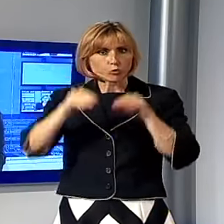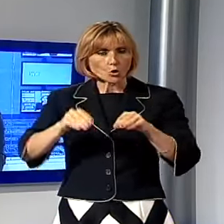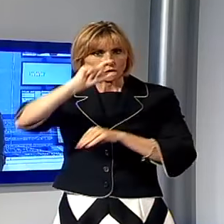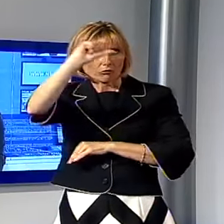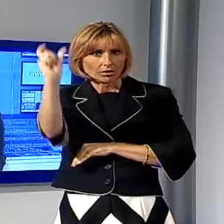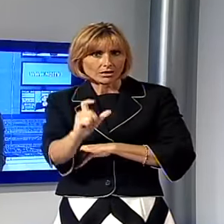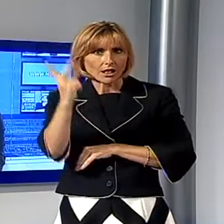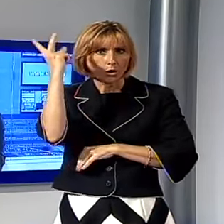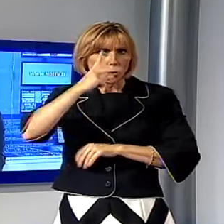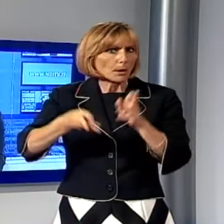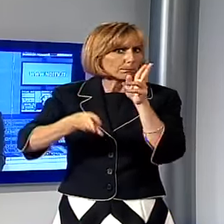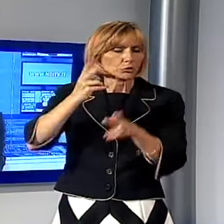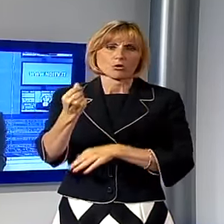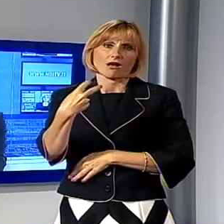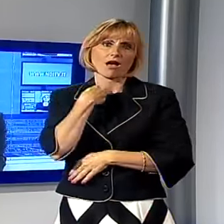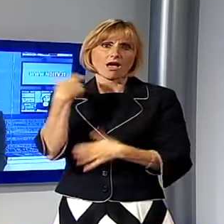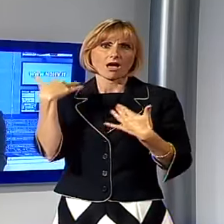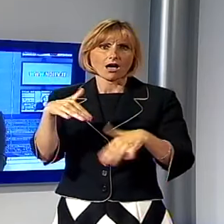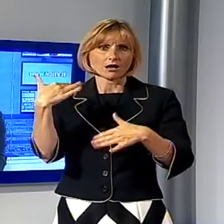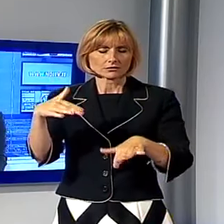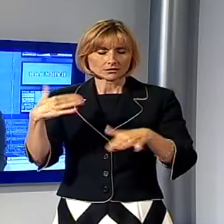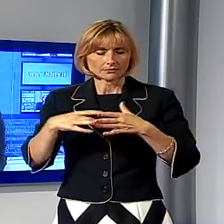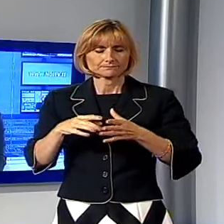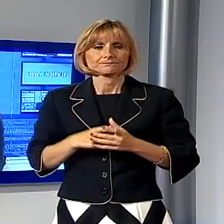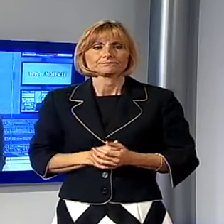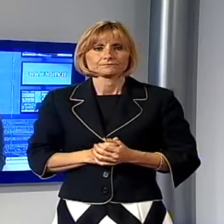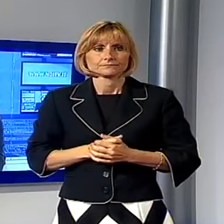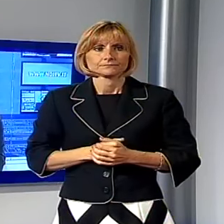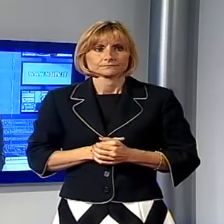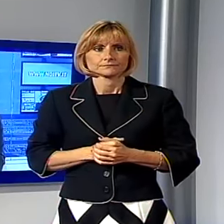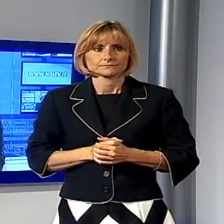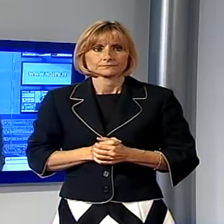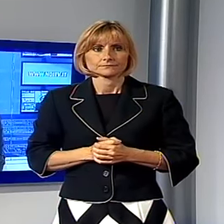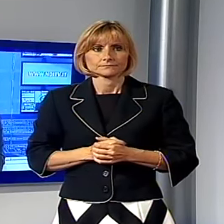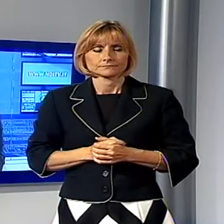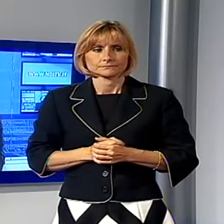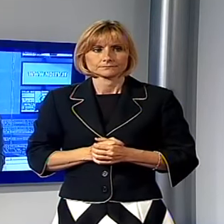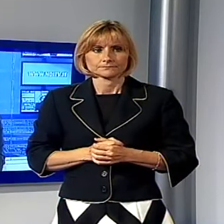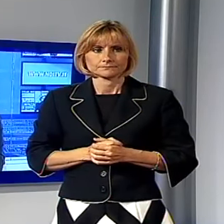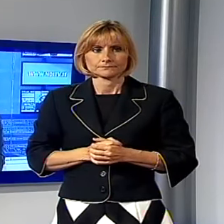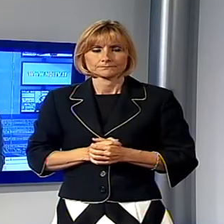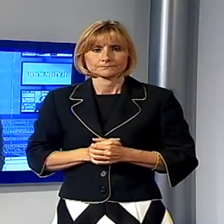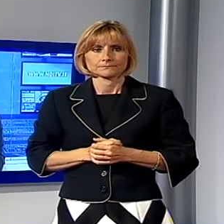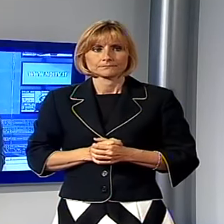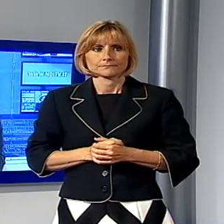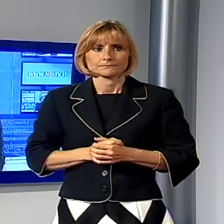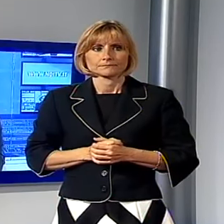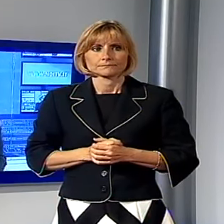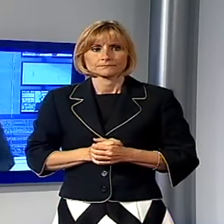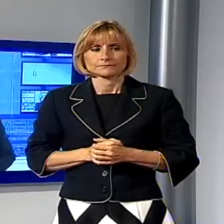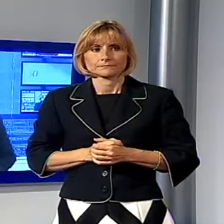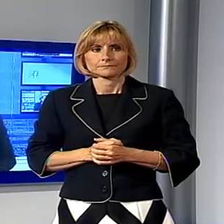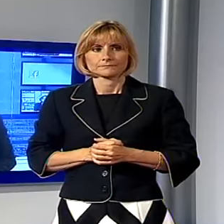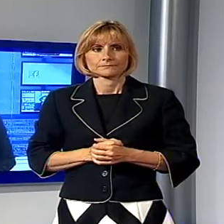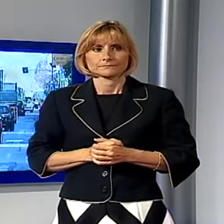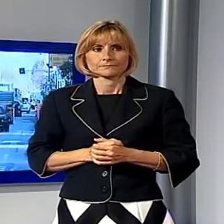felice della città in cui si pagano polizze molto elevate sentiamo